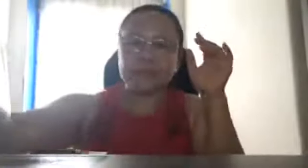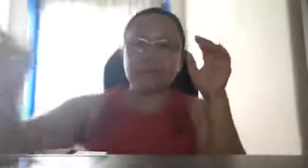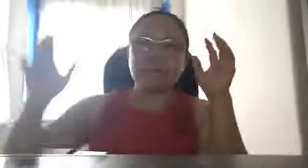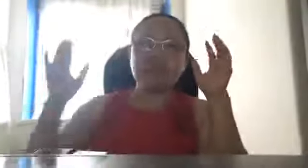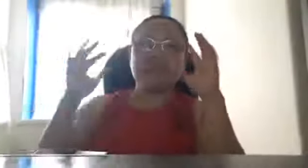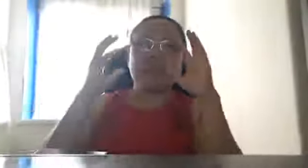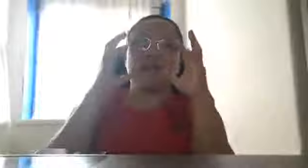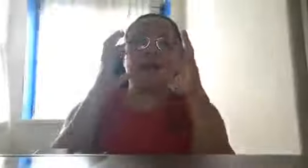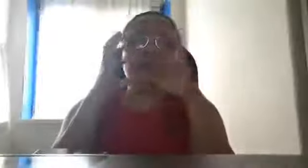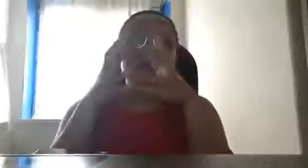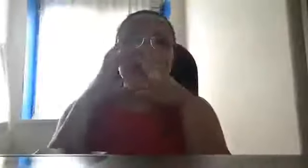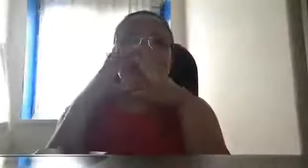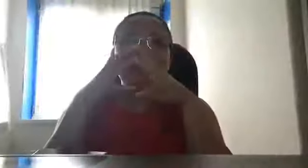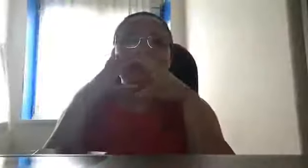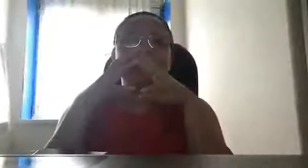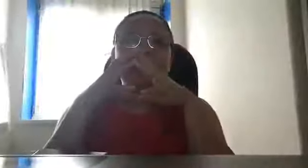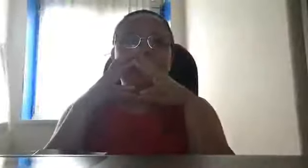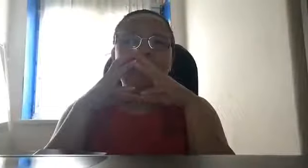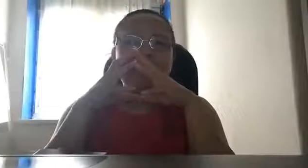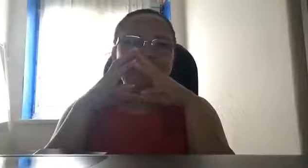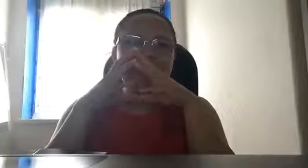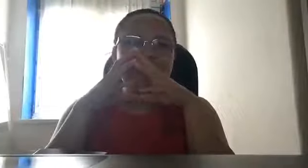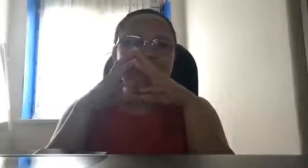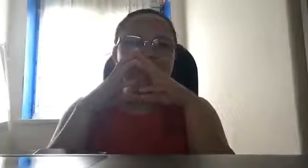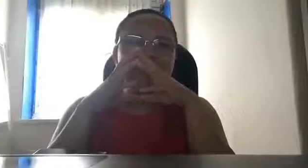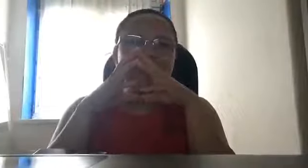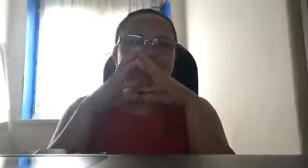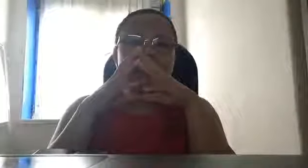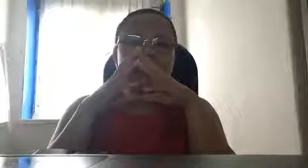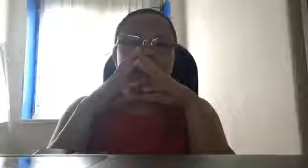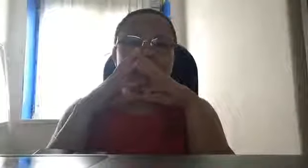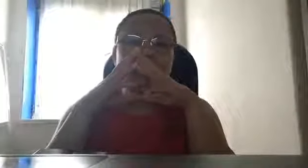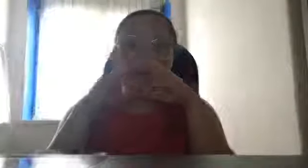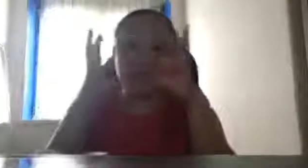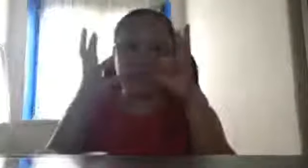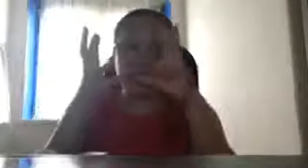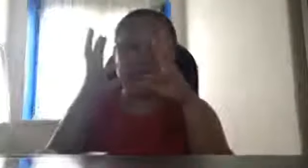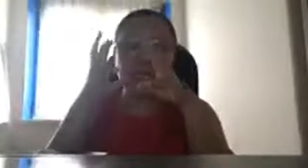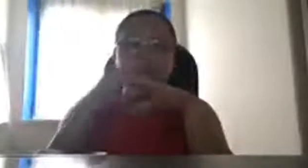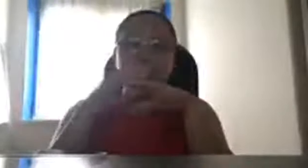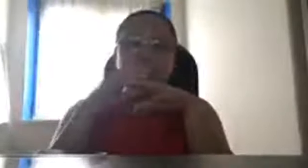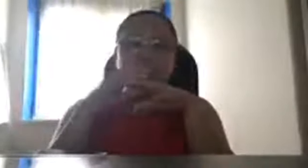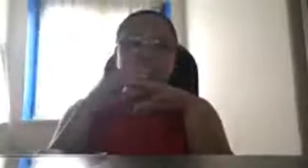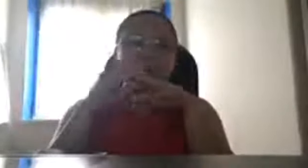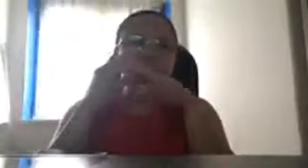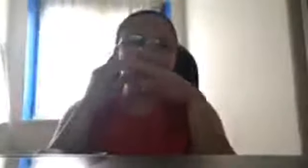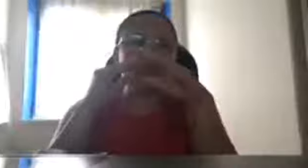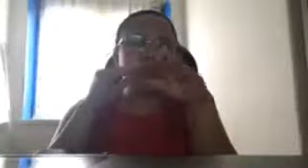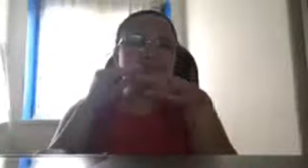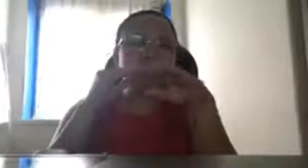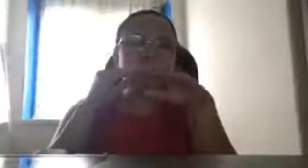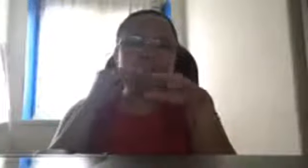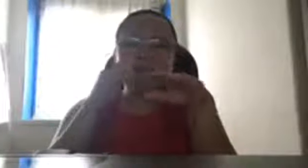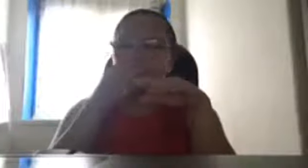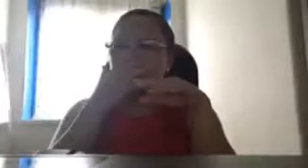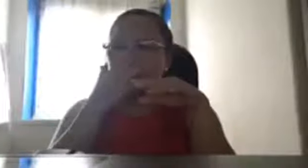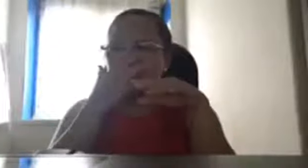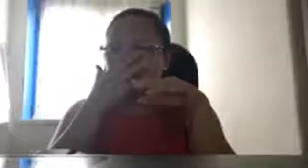about dito sa, Chinese warship, na pumupunta daw yata sa,